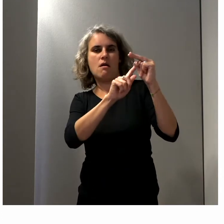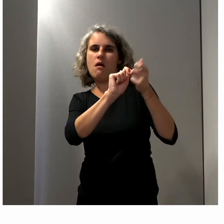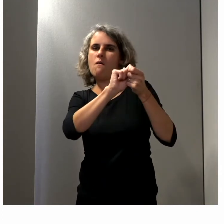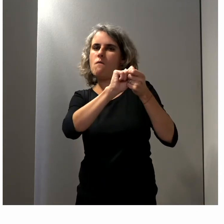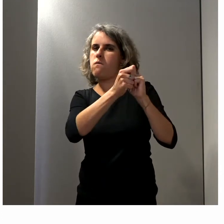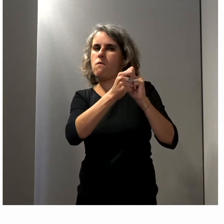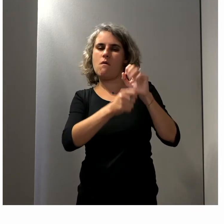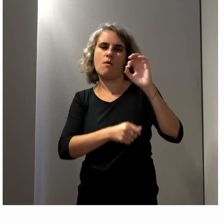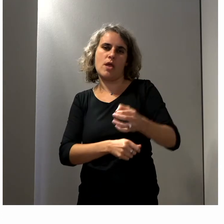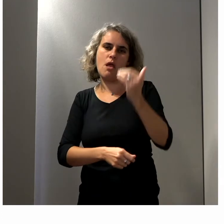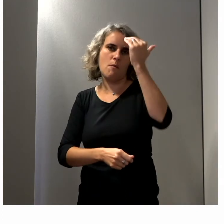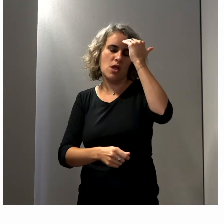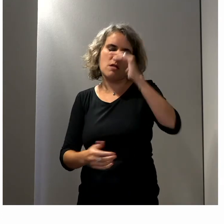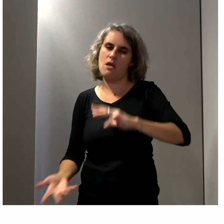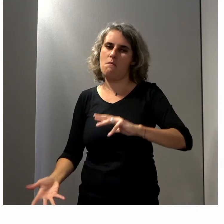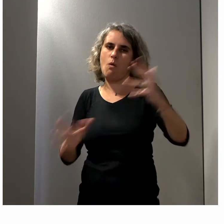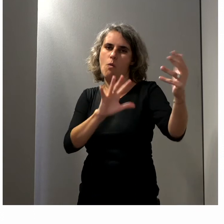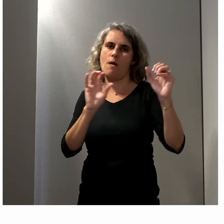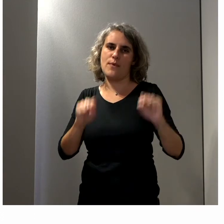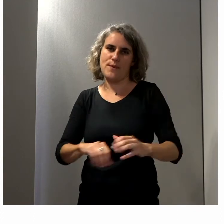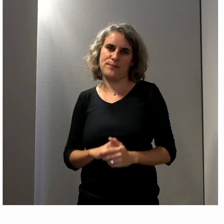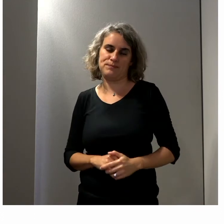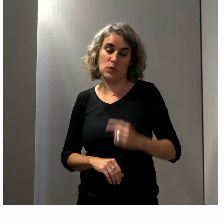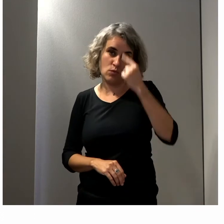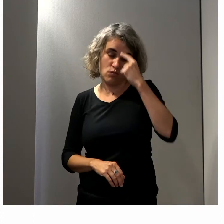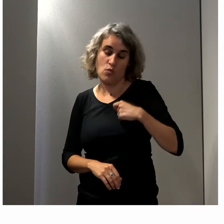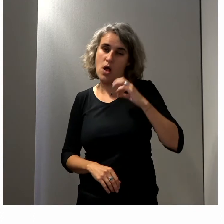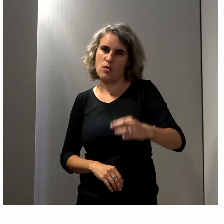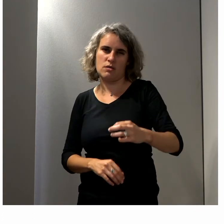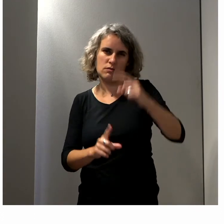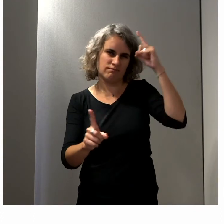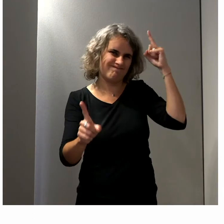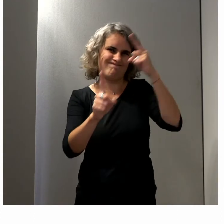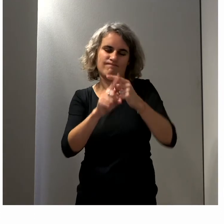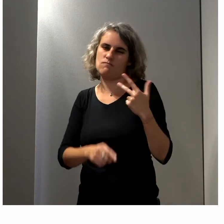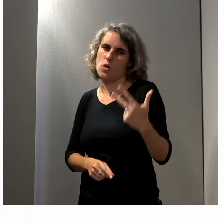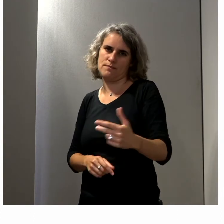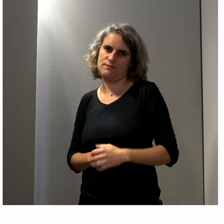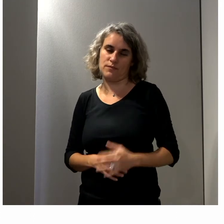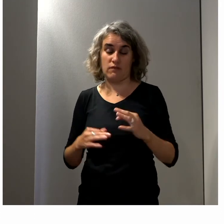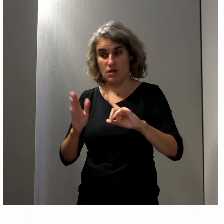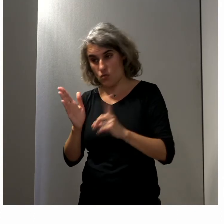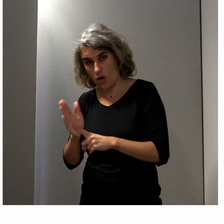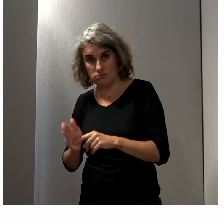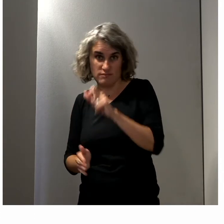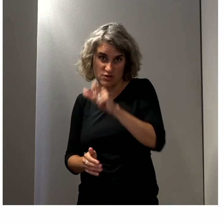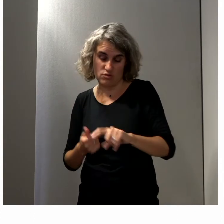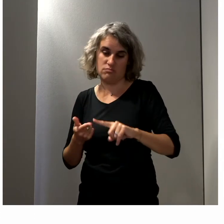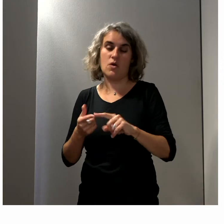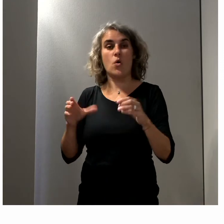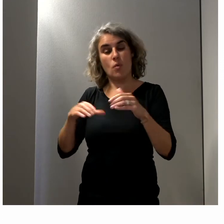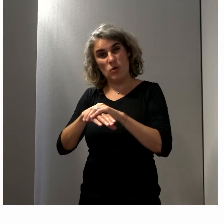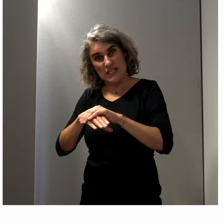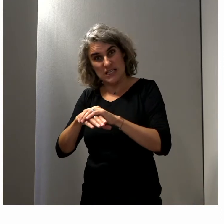profondément de notre société sur le handicap. Donc ce triple enjeu pour les personnes pour une question de droit, pour les partis politiques pour être réellement